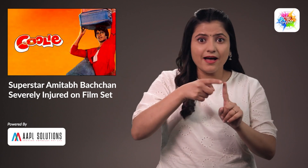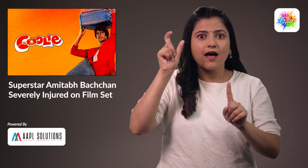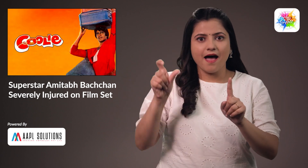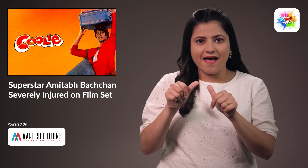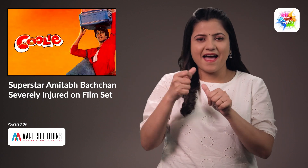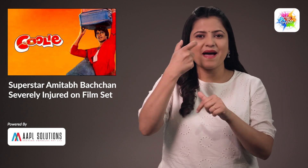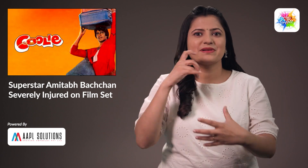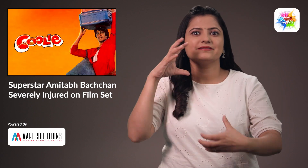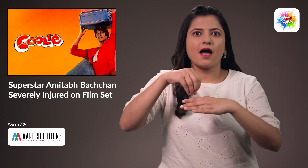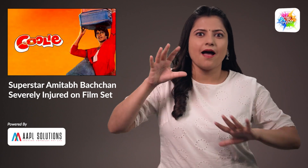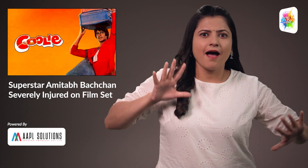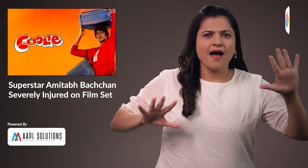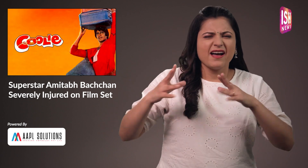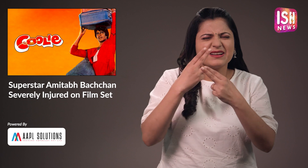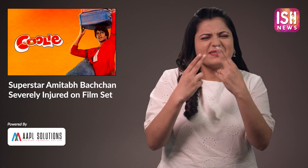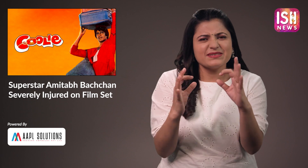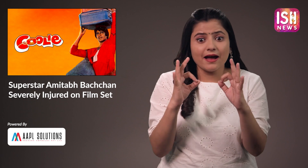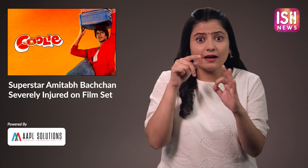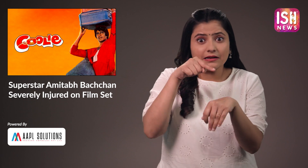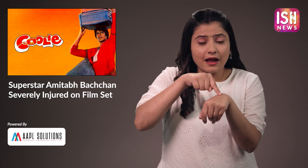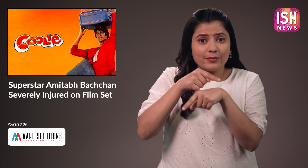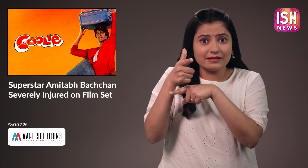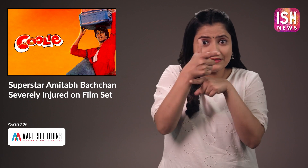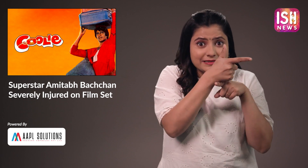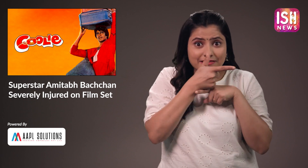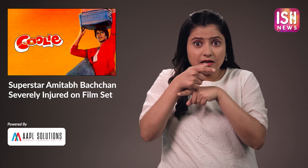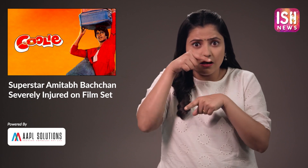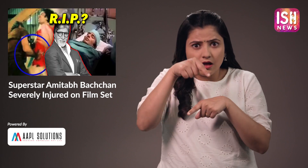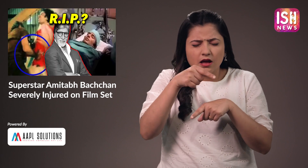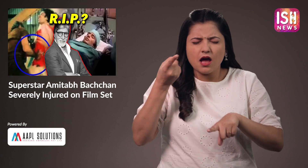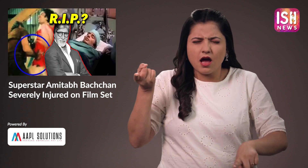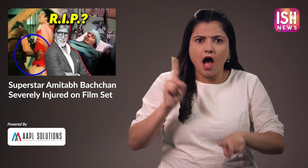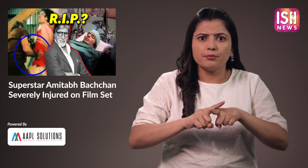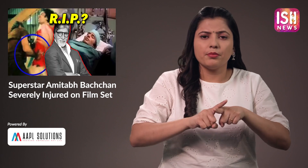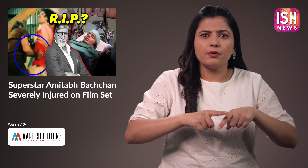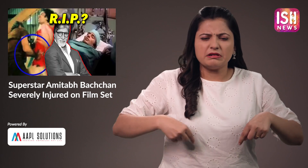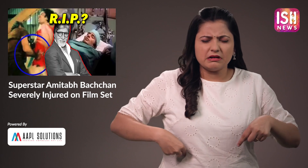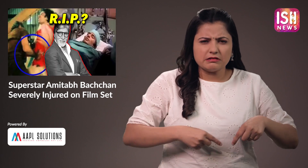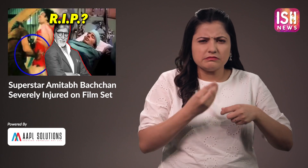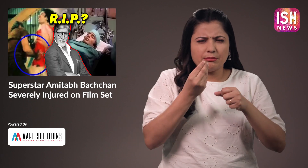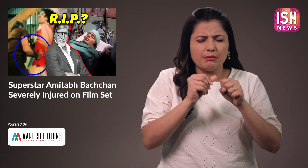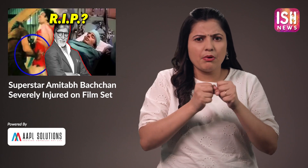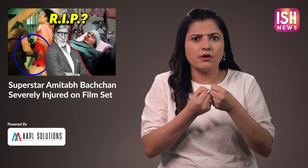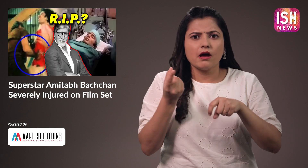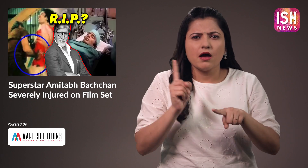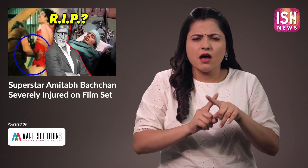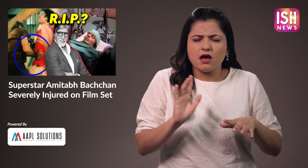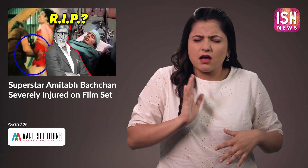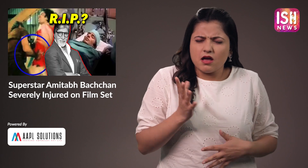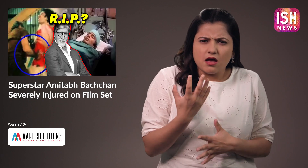बच्चन को एक बड़ी चोट लगी थी लेकिन